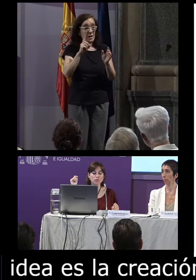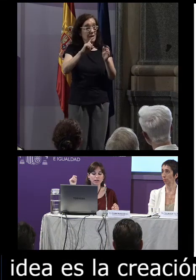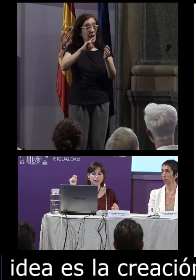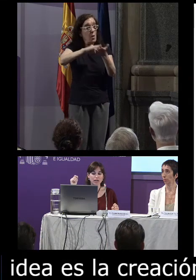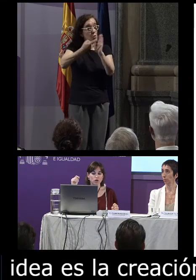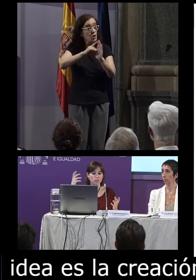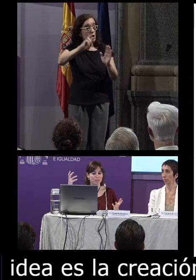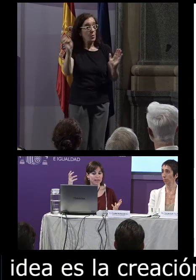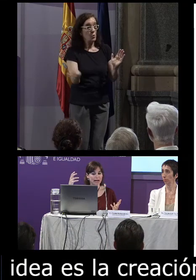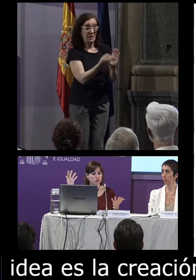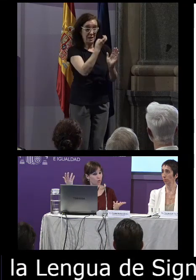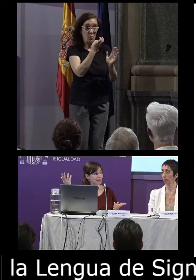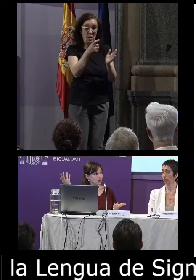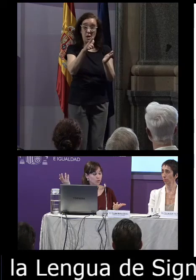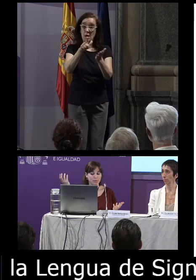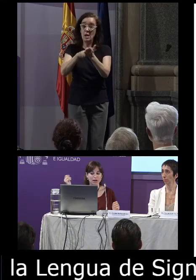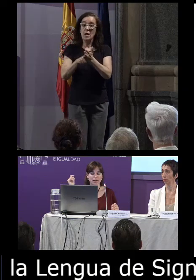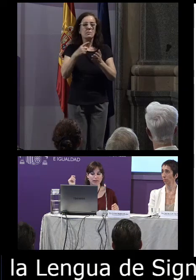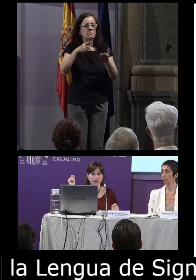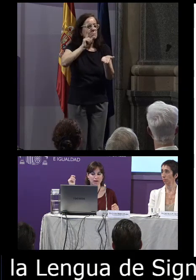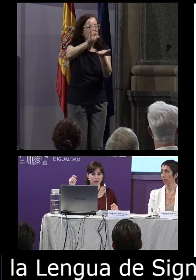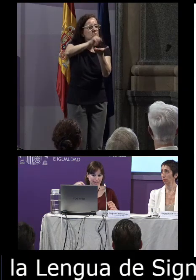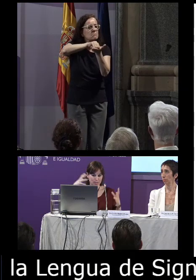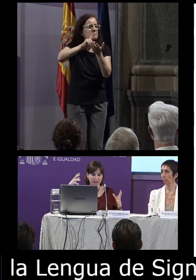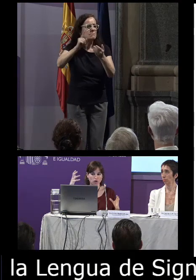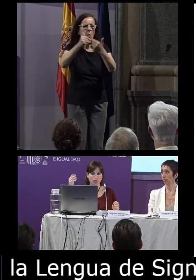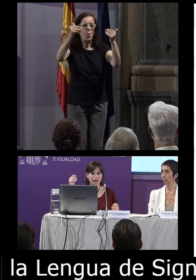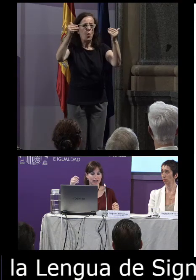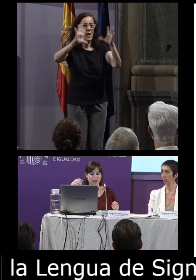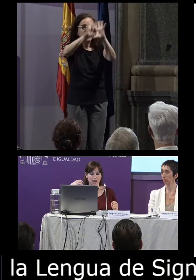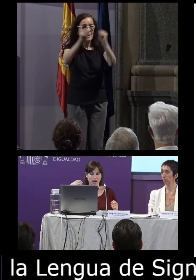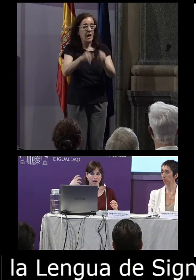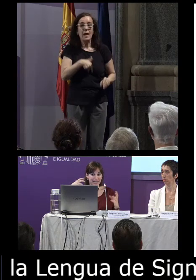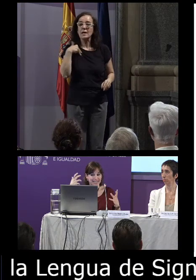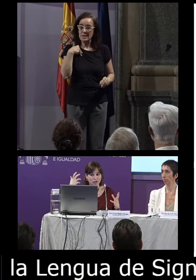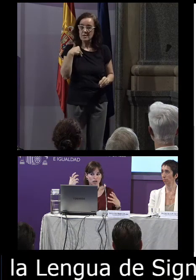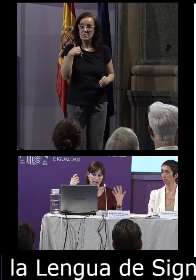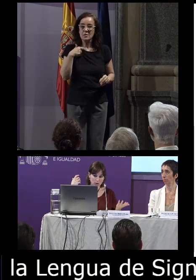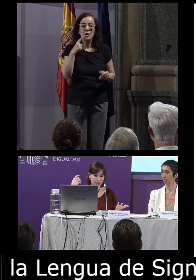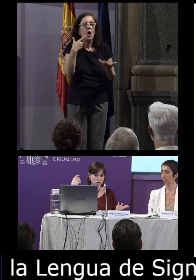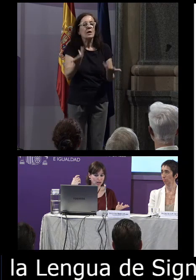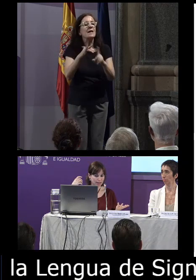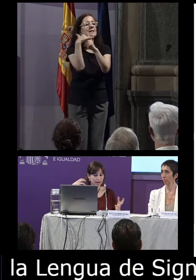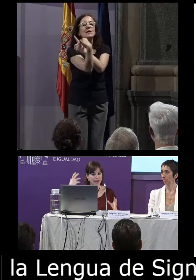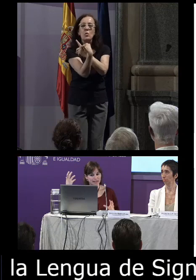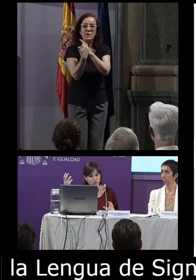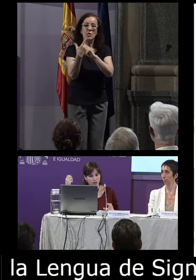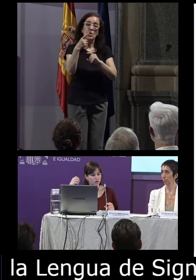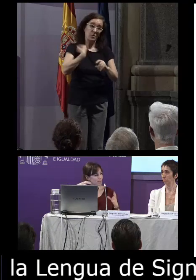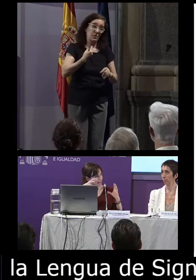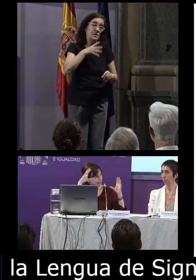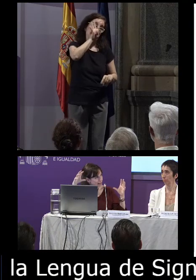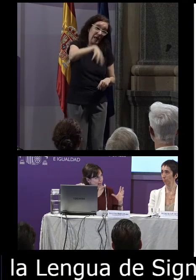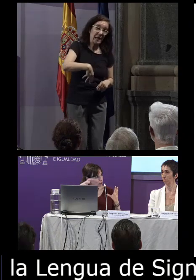multilingüe nos permitirá documentar por primera vez y de manera global el estado de la lengua de signos catalana y